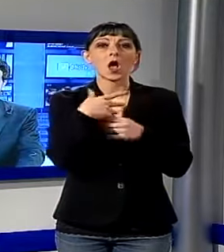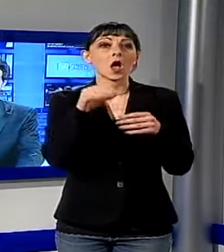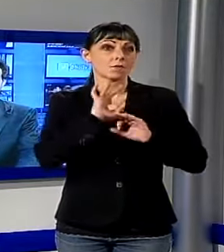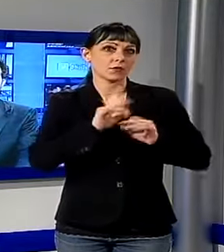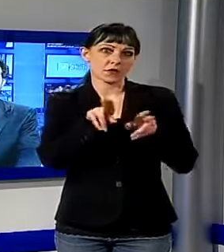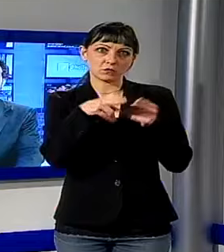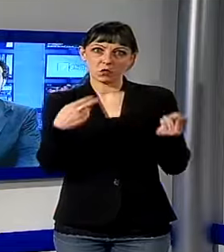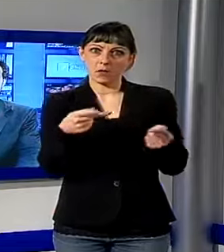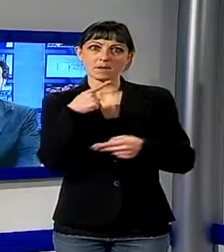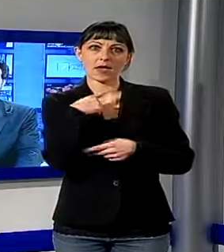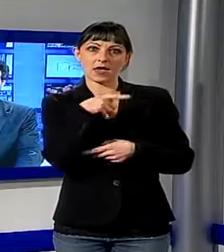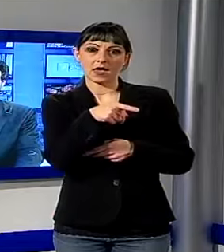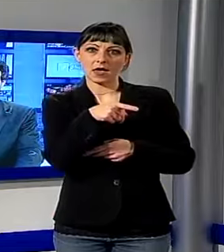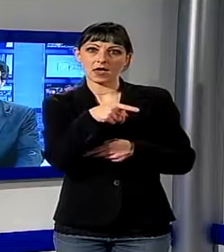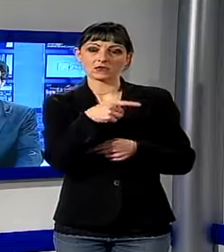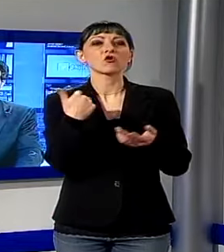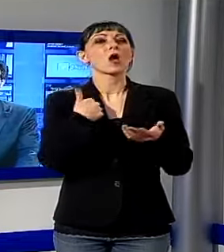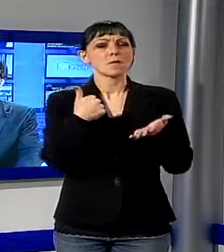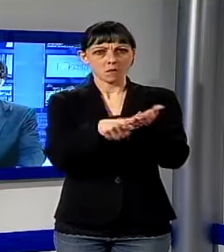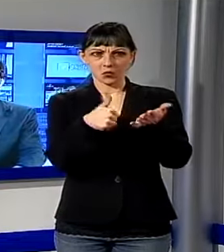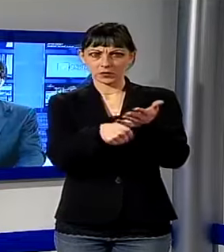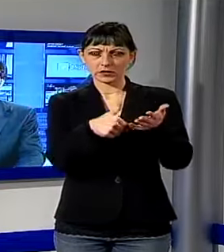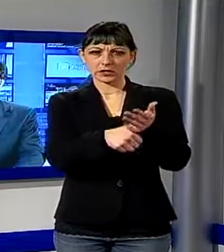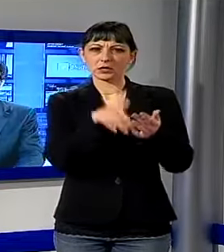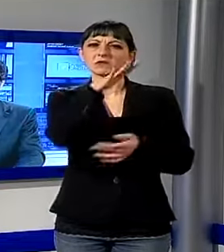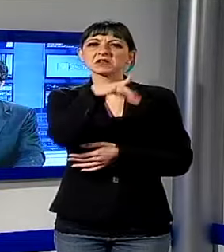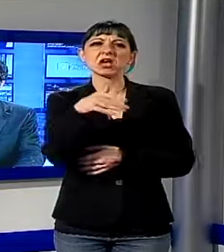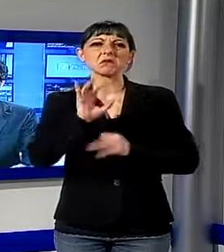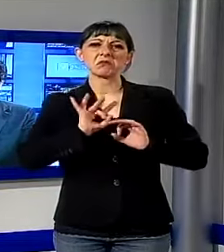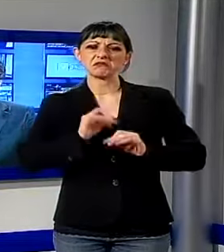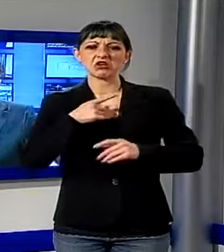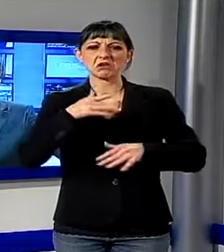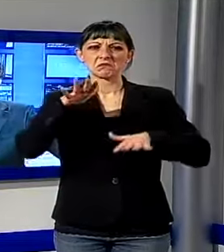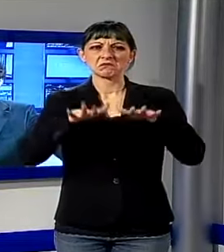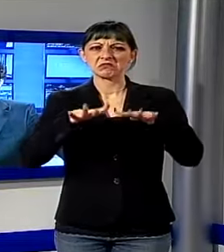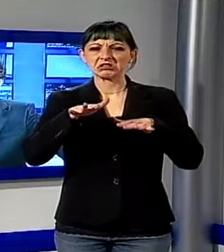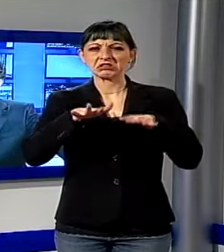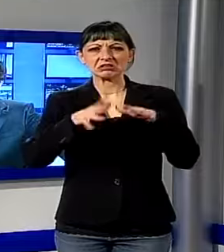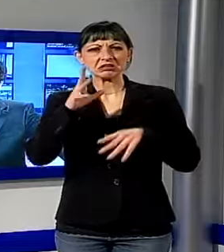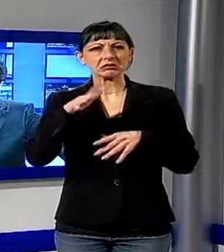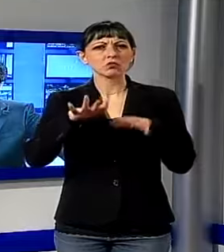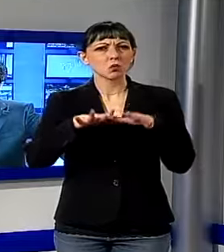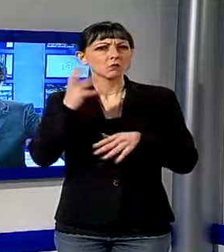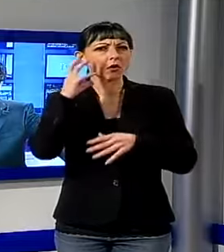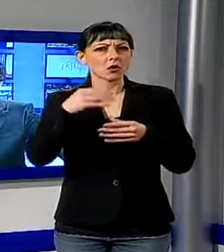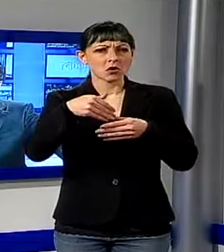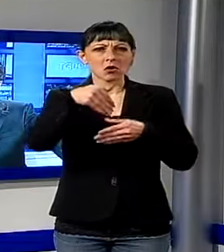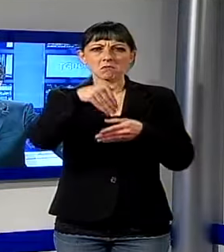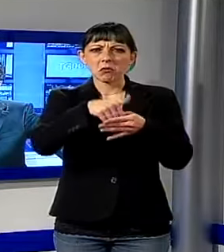era stato il postino a chiamare la polizia insospettito da una busta con uno strano rigonfiamento accertato che all